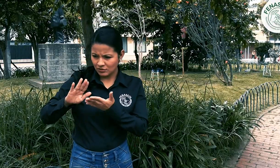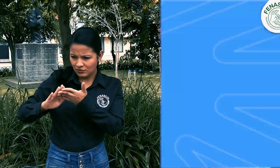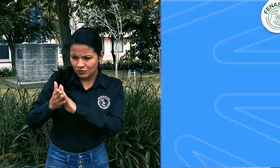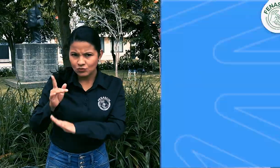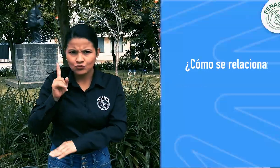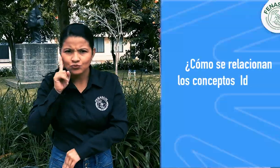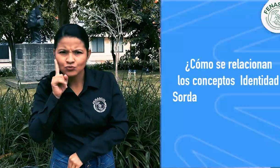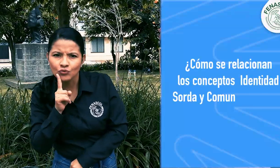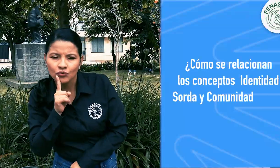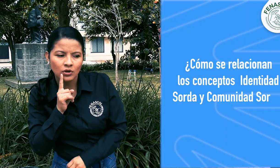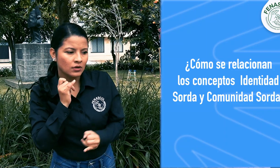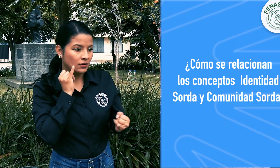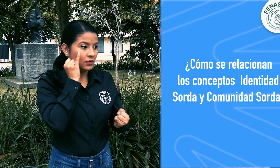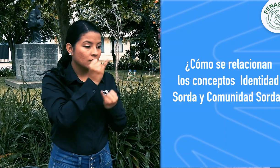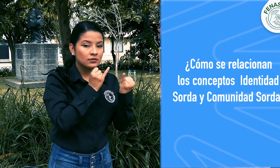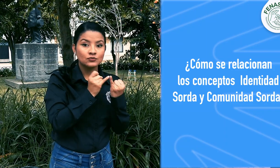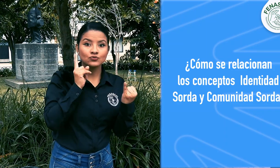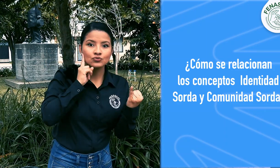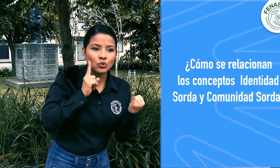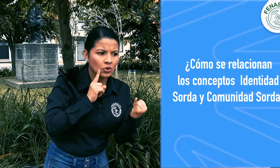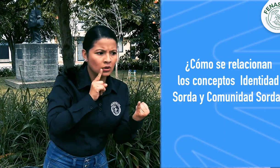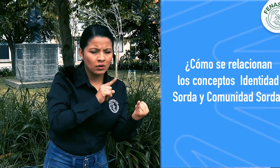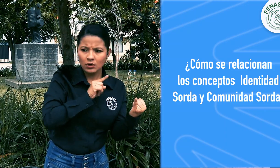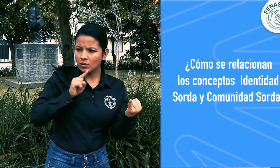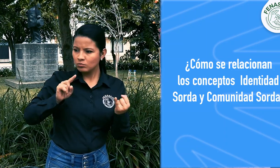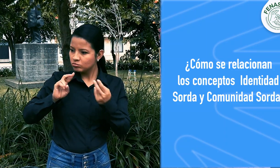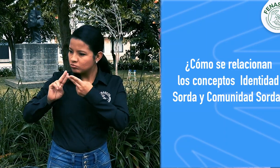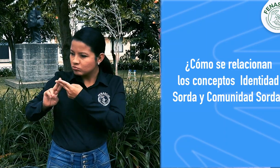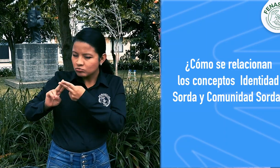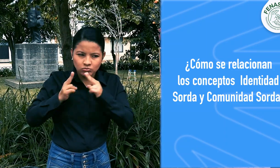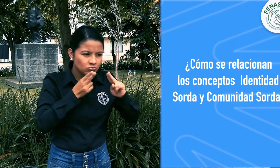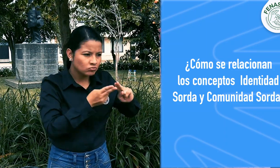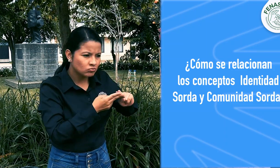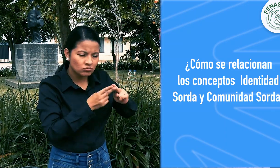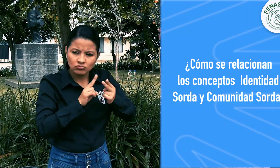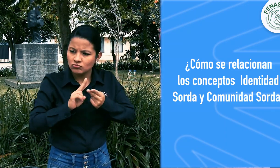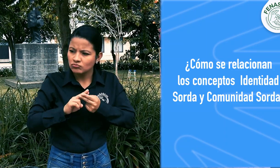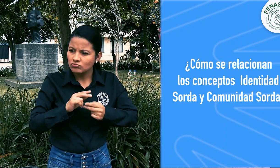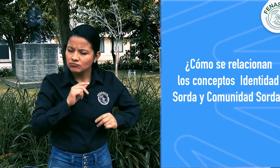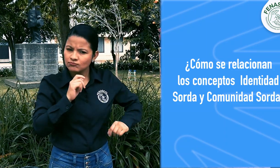¿Cómo se relacionan los conceptos de identidad sorda y comunidad sorda?